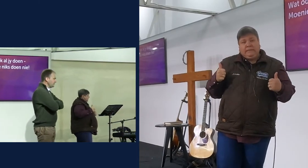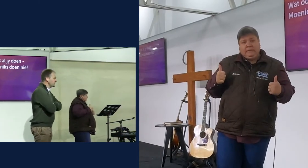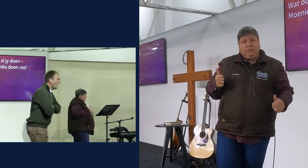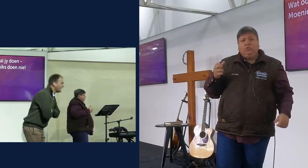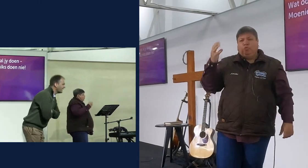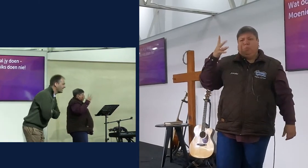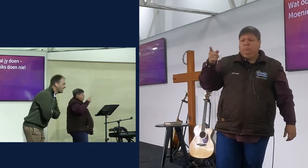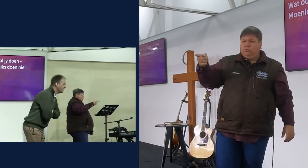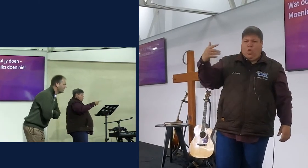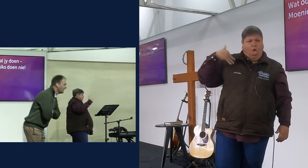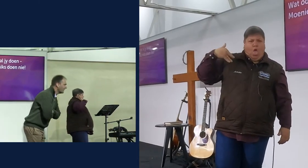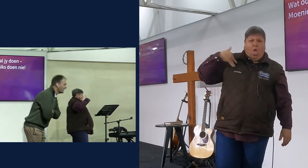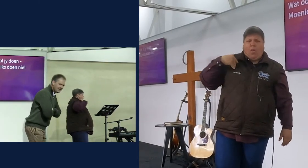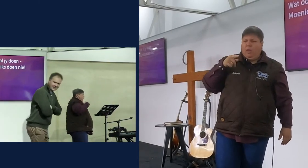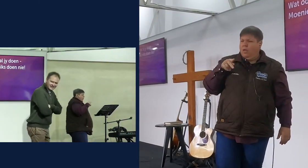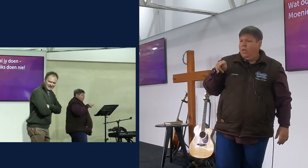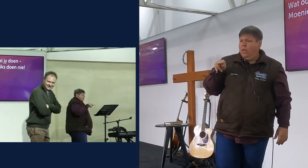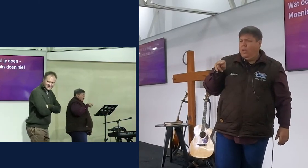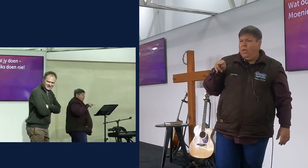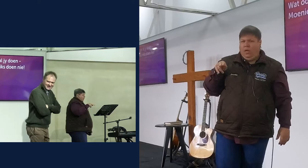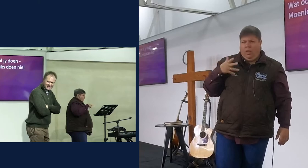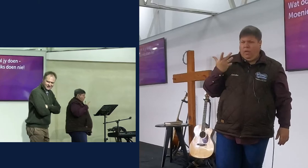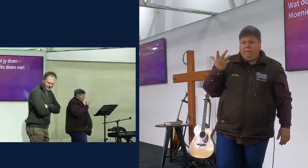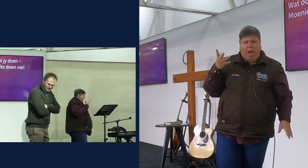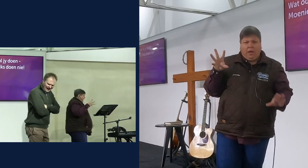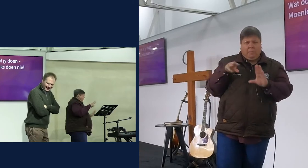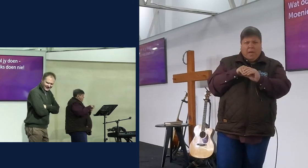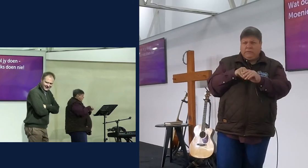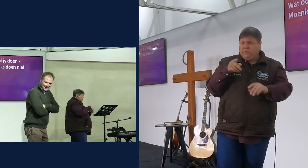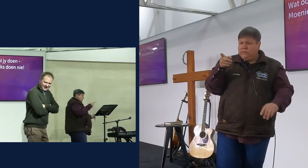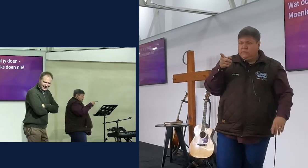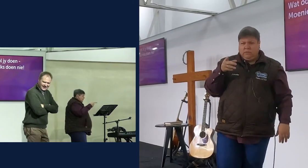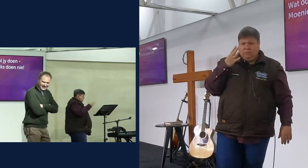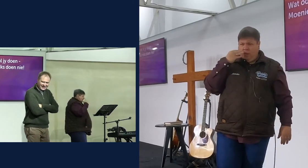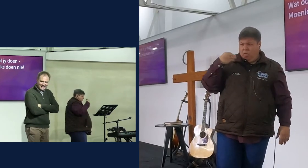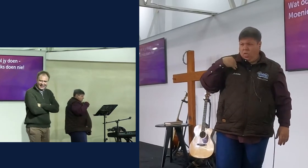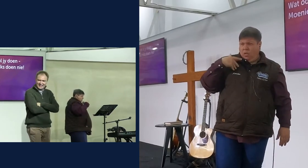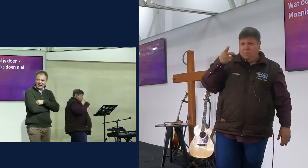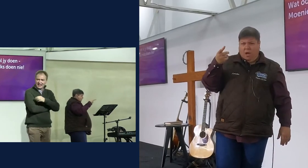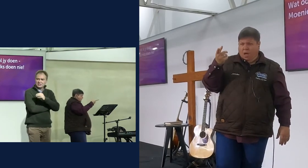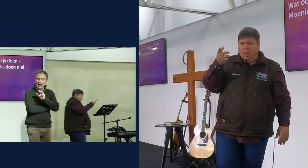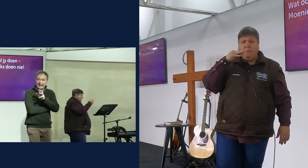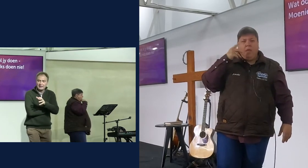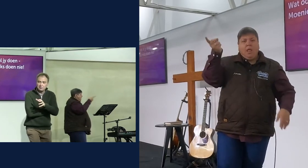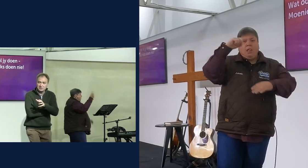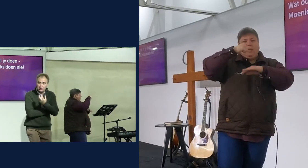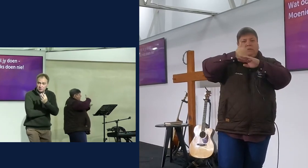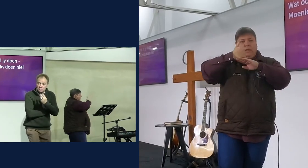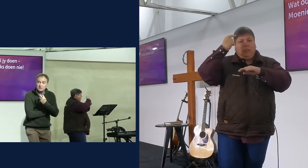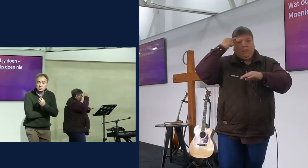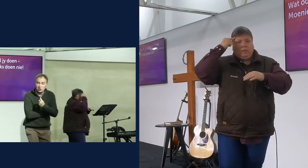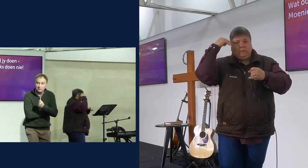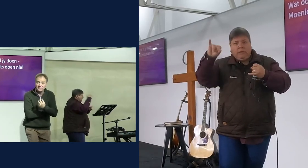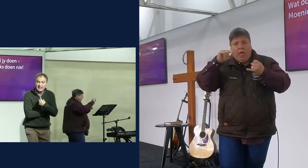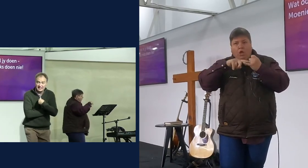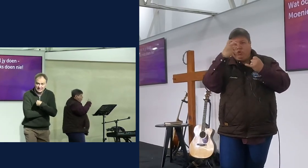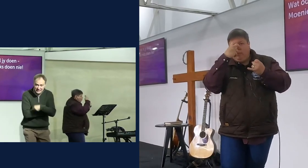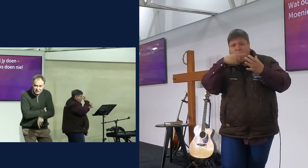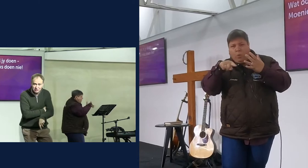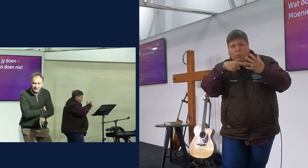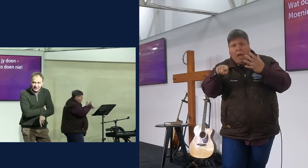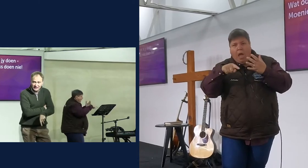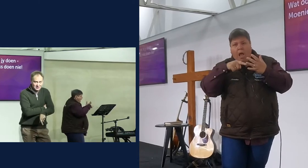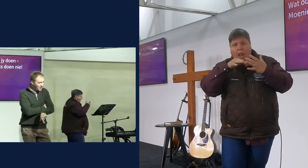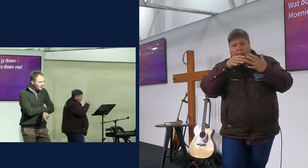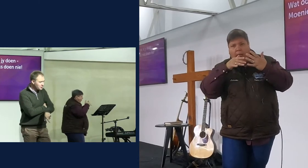denk jy, maar wat doen jy? het jylle het al gesê? wat doen jy? en, en, en, en soek en jy moet pas op, ons moet pas op, want wanneer ek